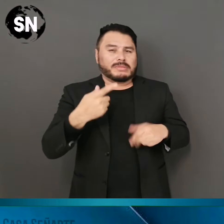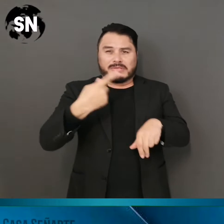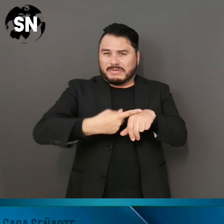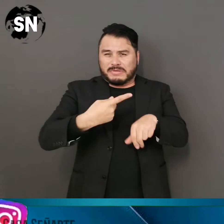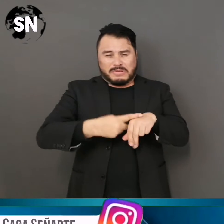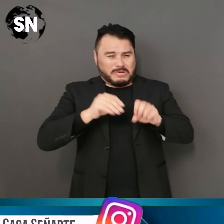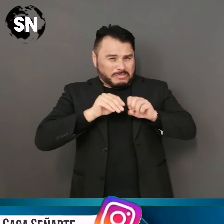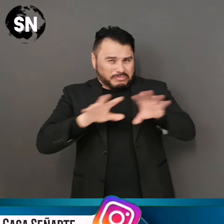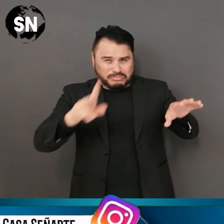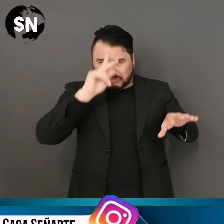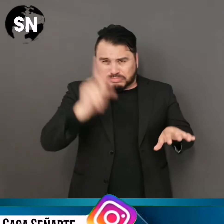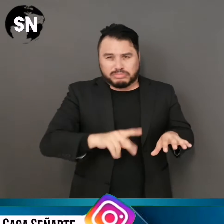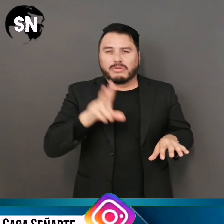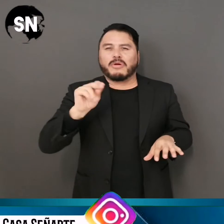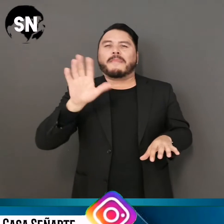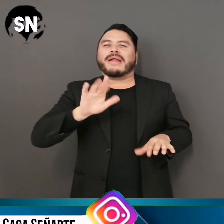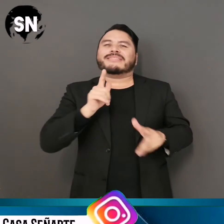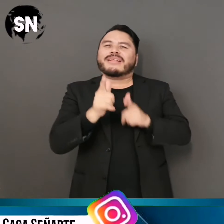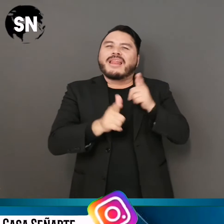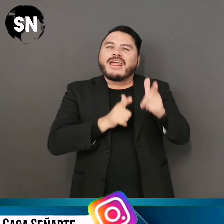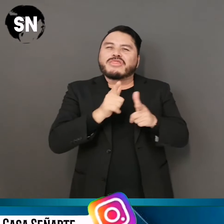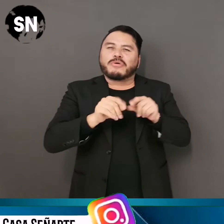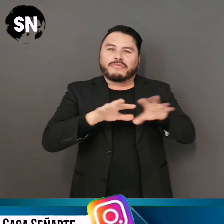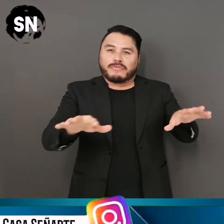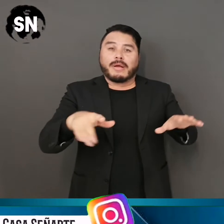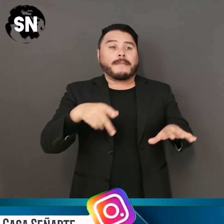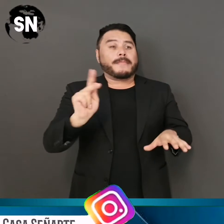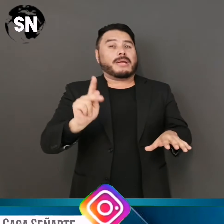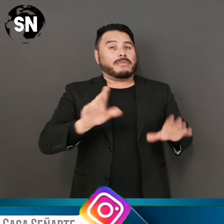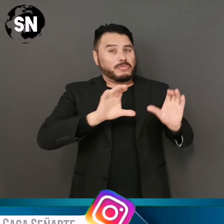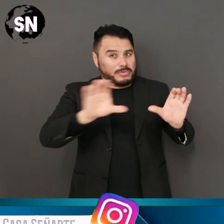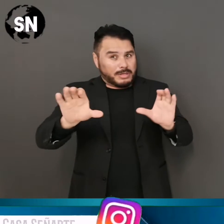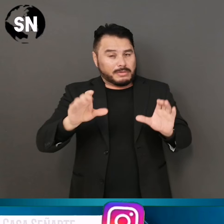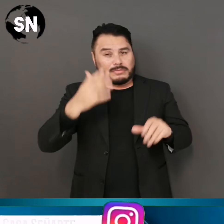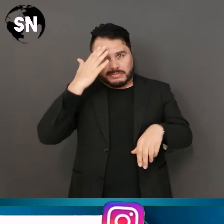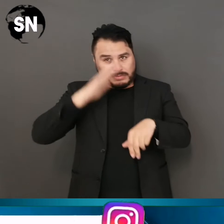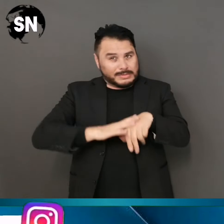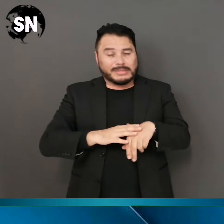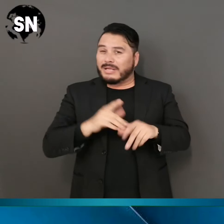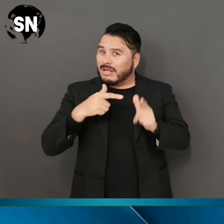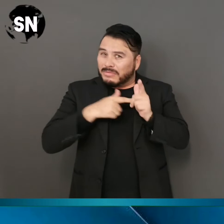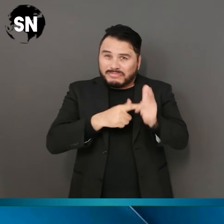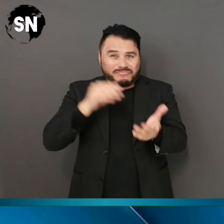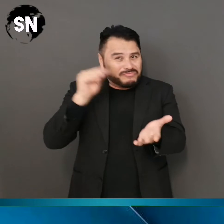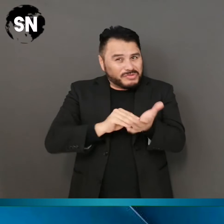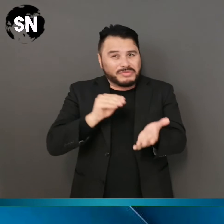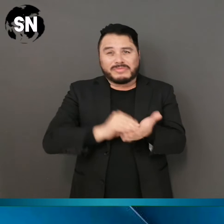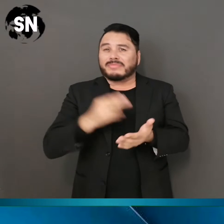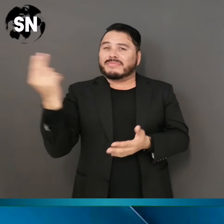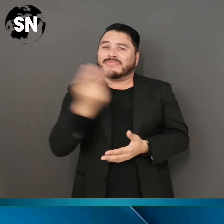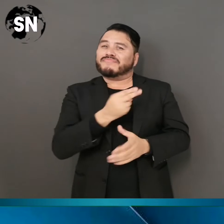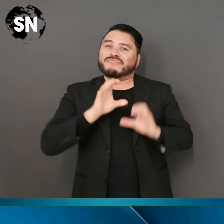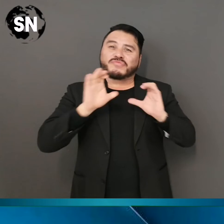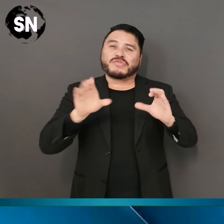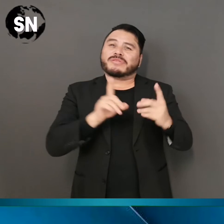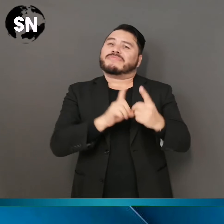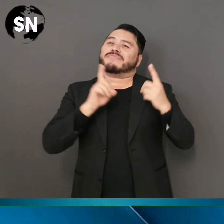que nadie se confunda y me malinterprete. El riesgo de contagio es aún muy alto y debemos mantener las medidas de protección